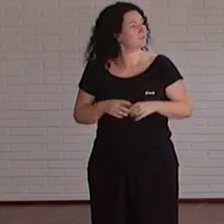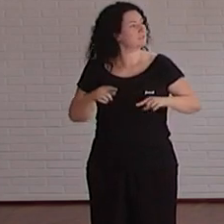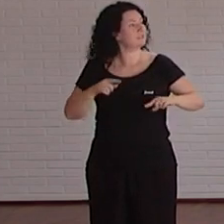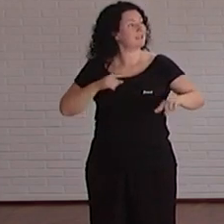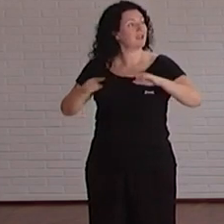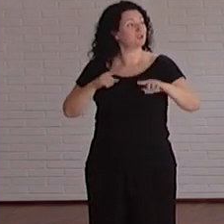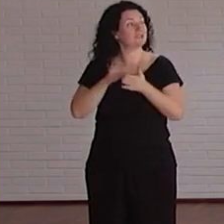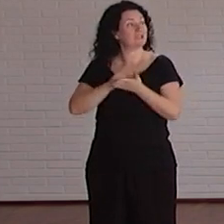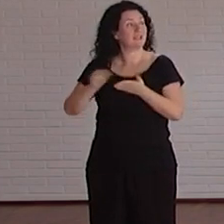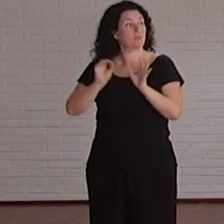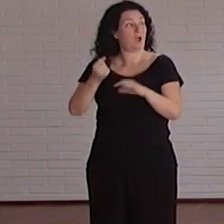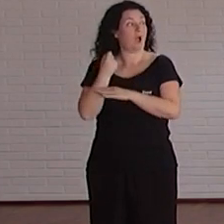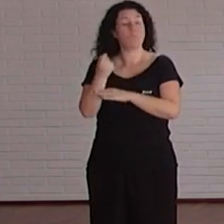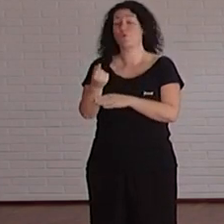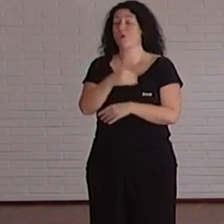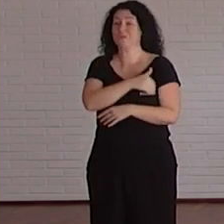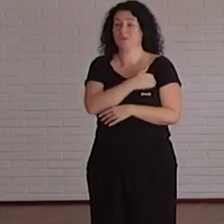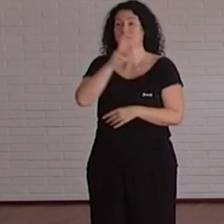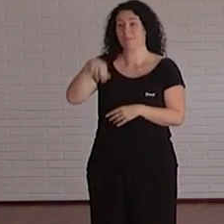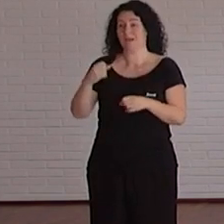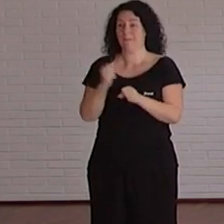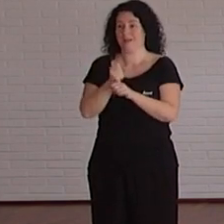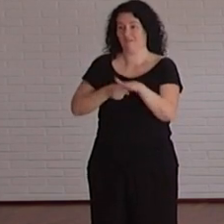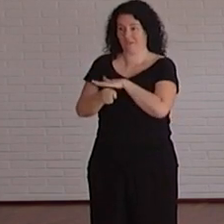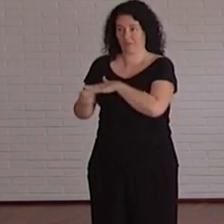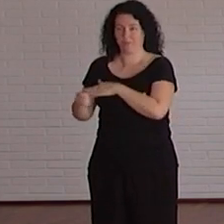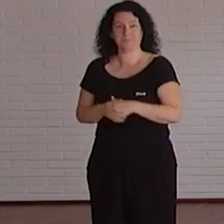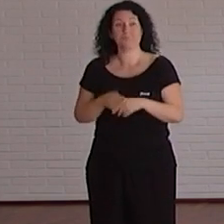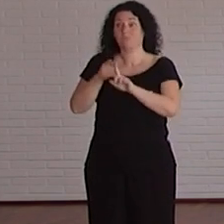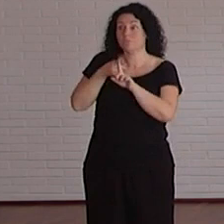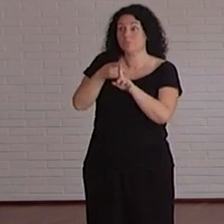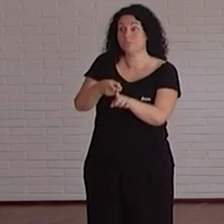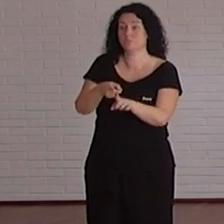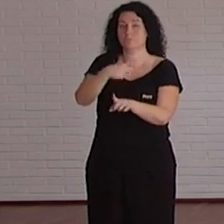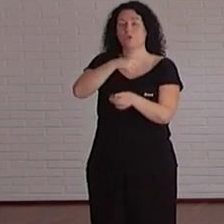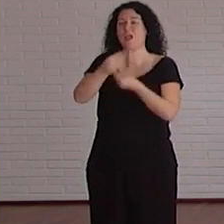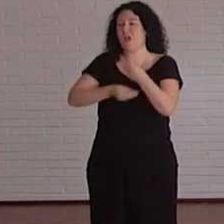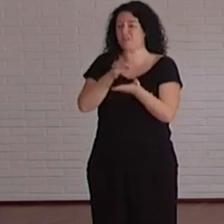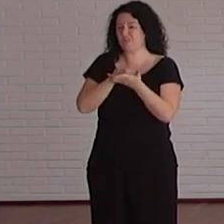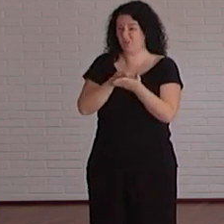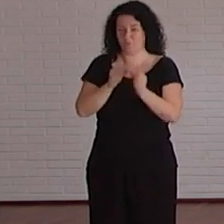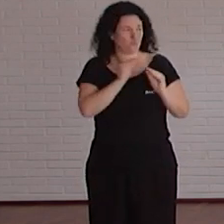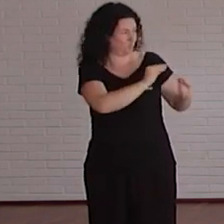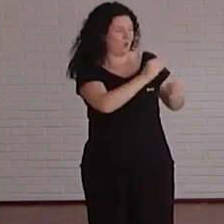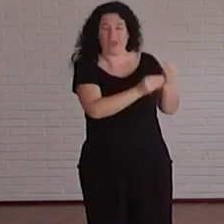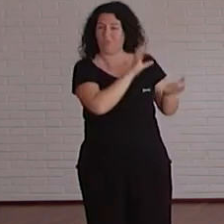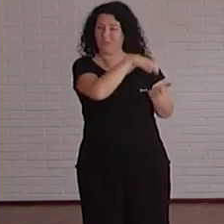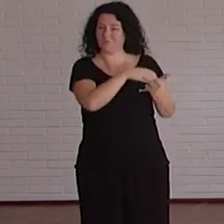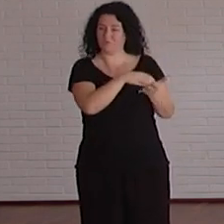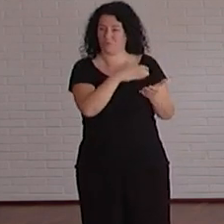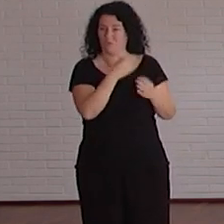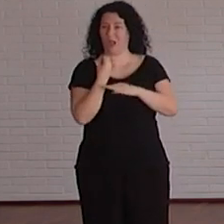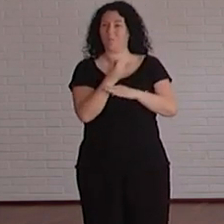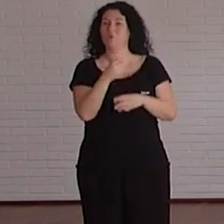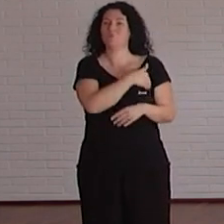Estudiante y voy a hacer bueno en este caso más orientada a que está haciendo el servicio Centro de Apoyo al Estudiante para en este